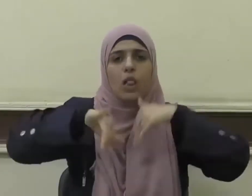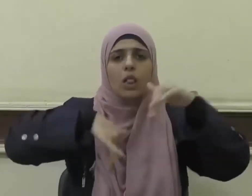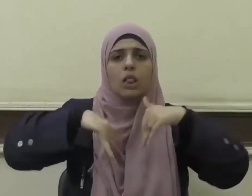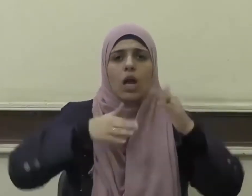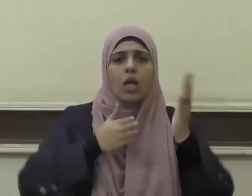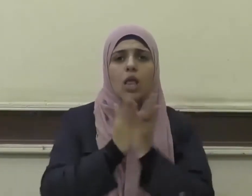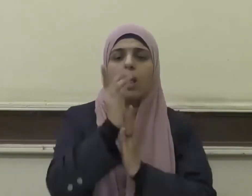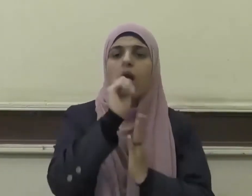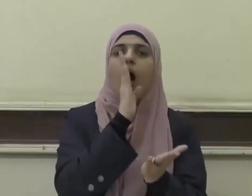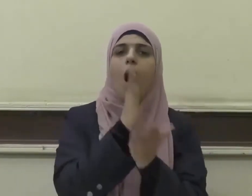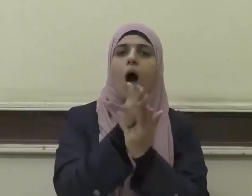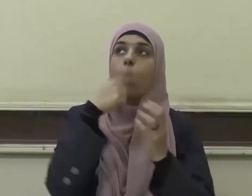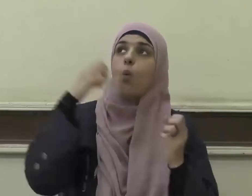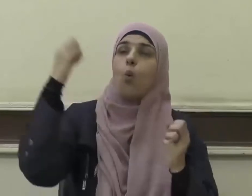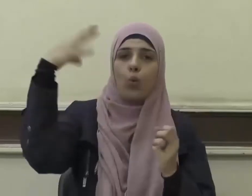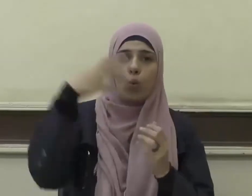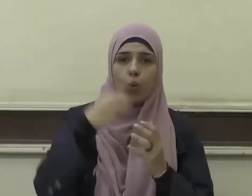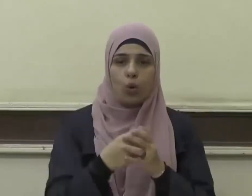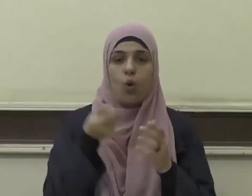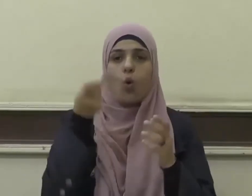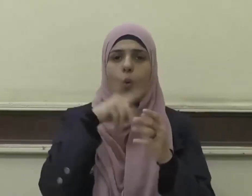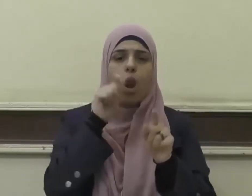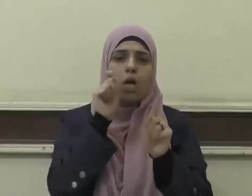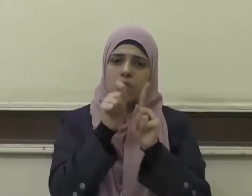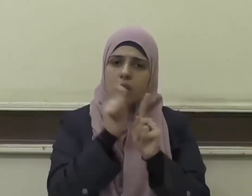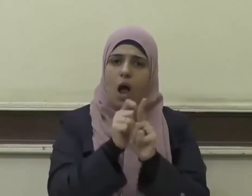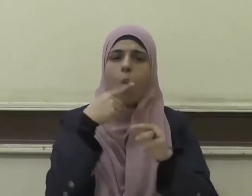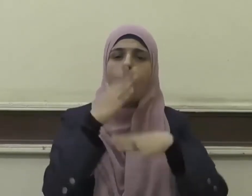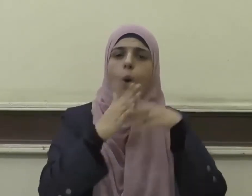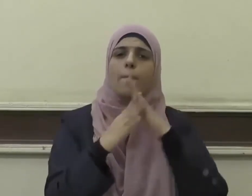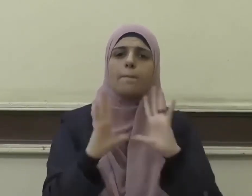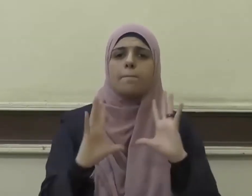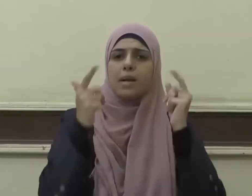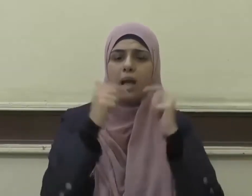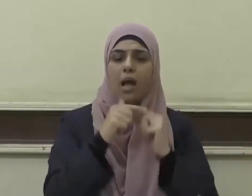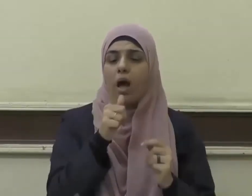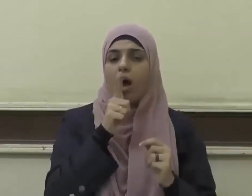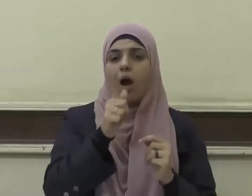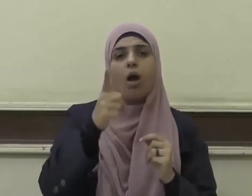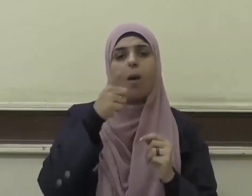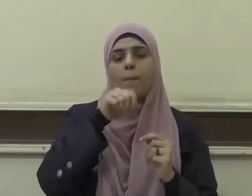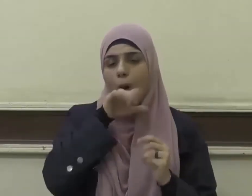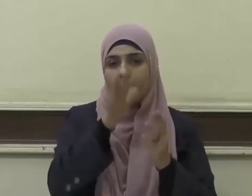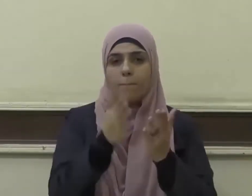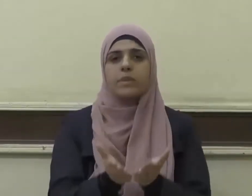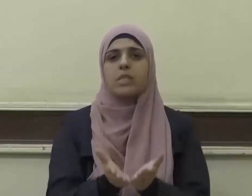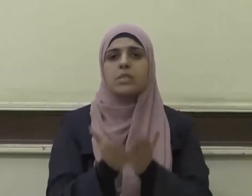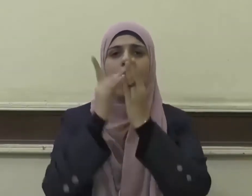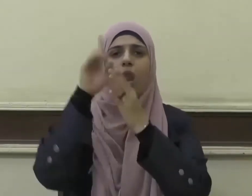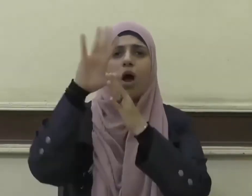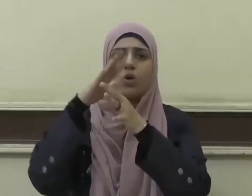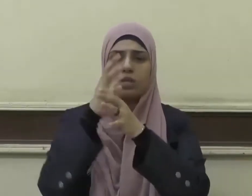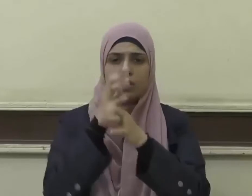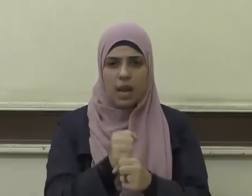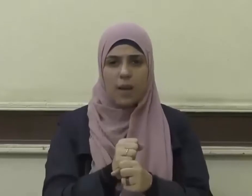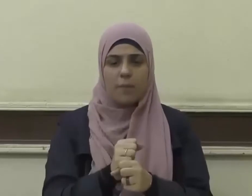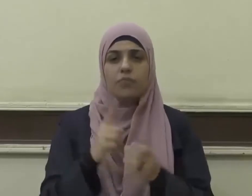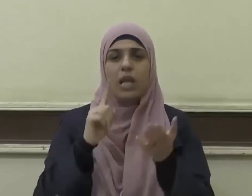الحق والنور والإصلاح والبناء فقال صلى الله عليه وسلم إن العلماء